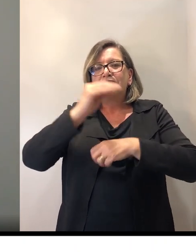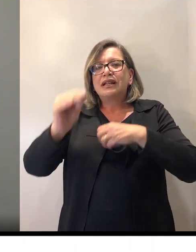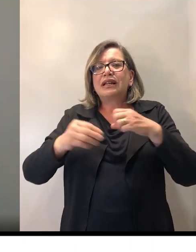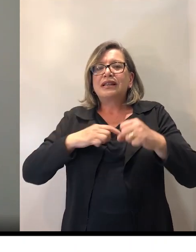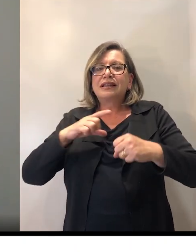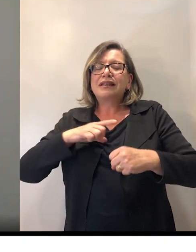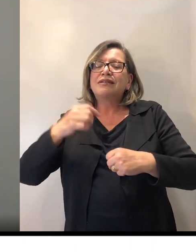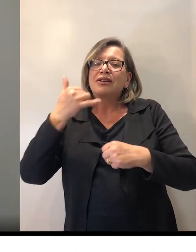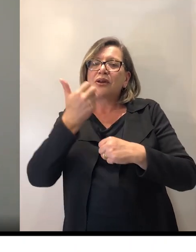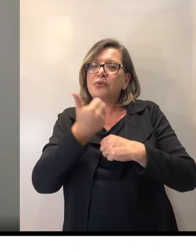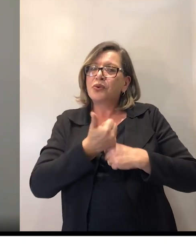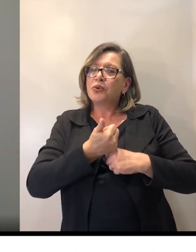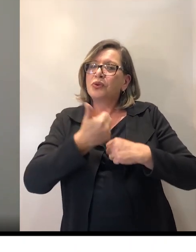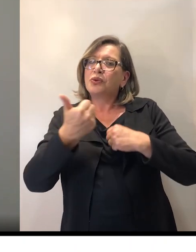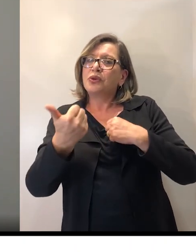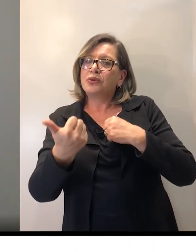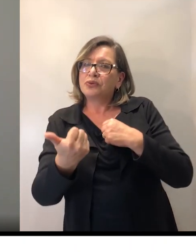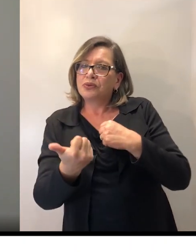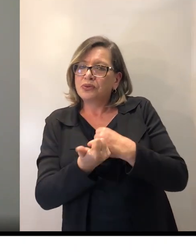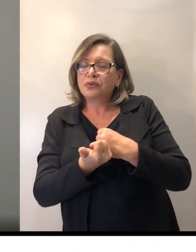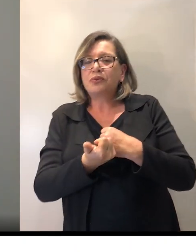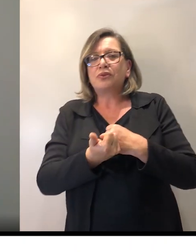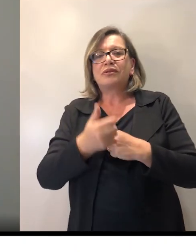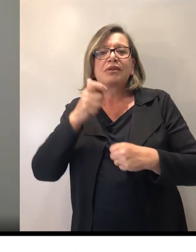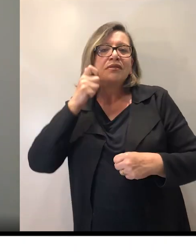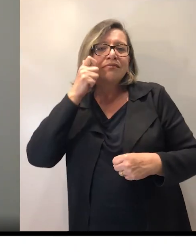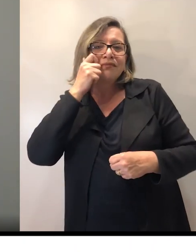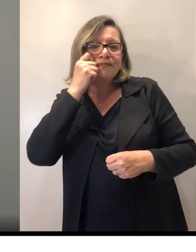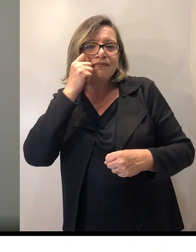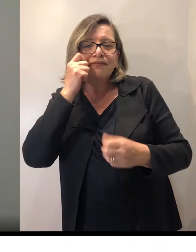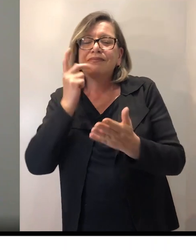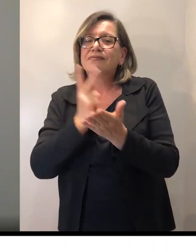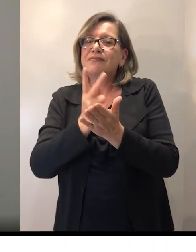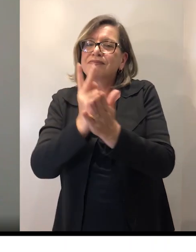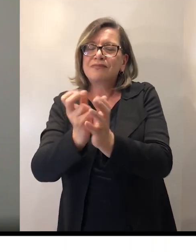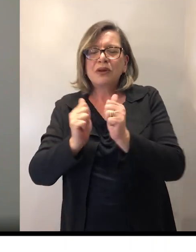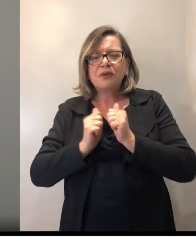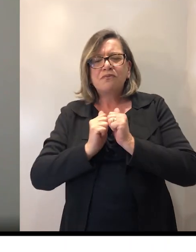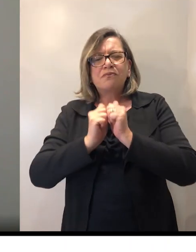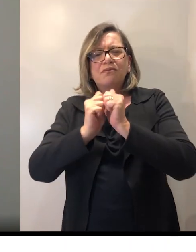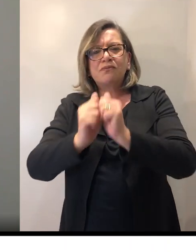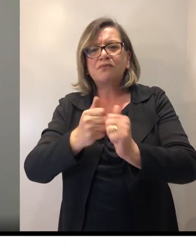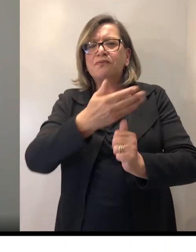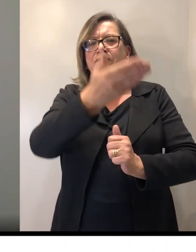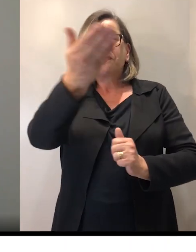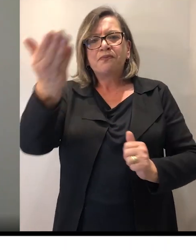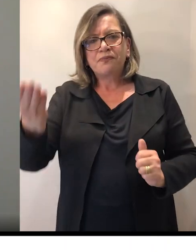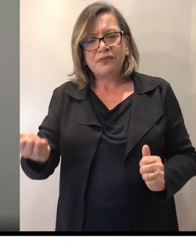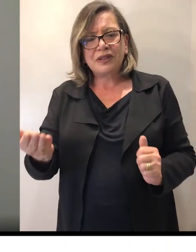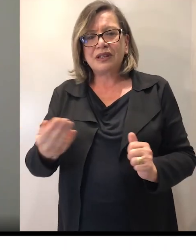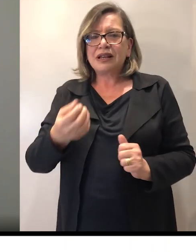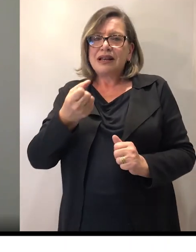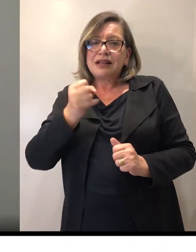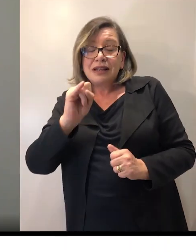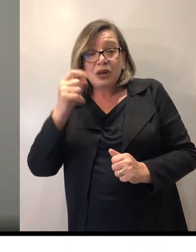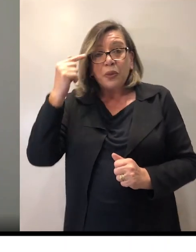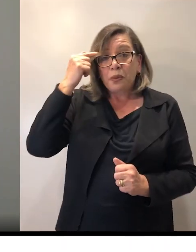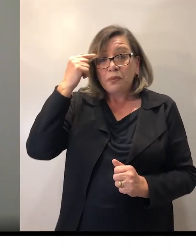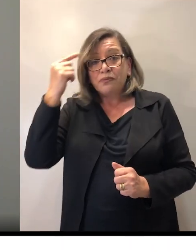presenciais que vão estar acompanhando vocês. Então, se tiver dúvida na hora de